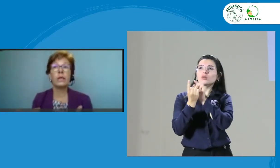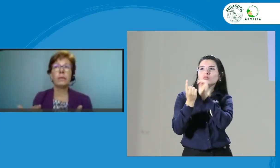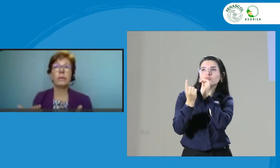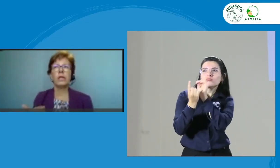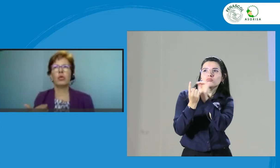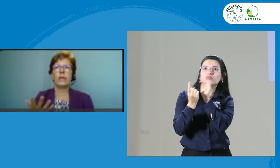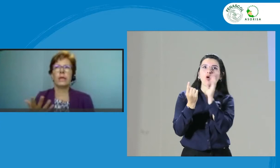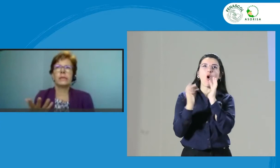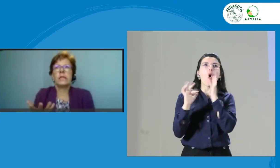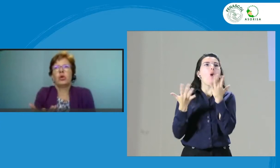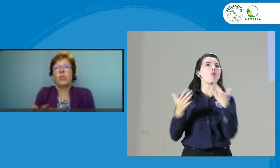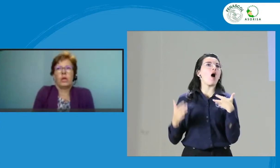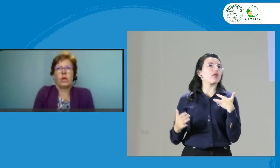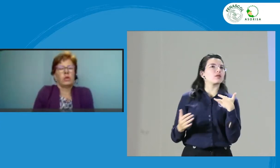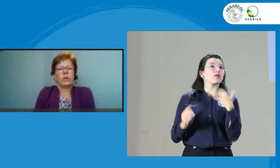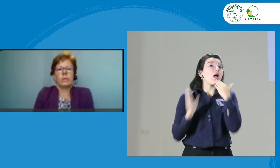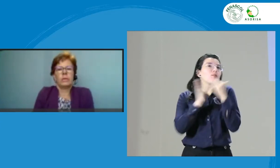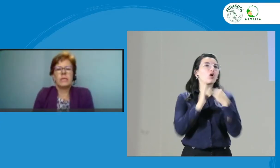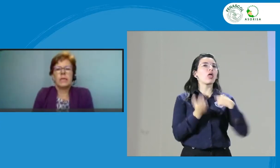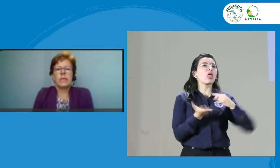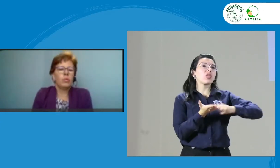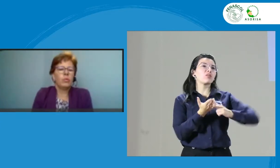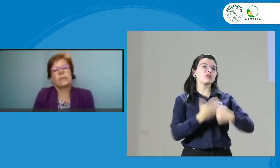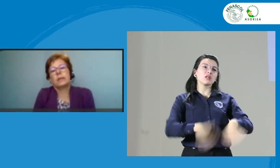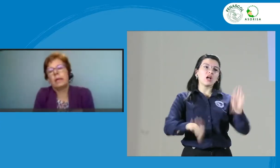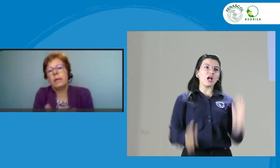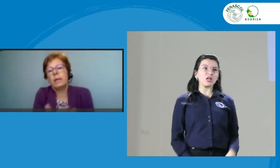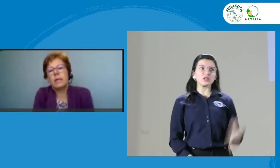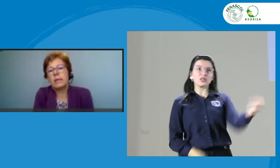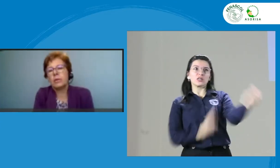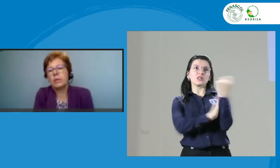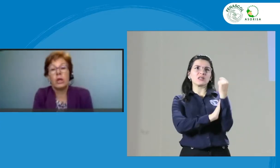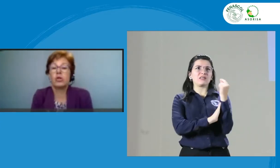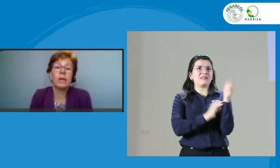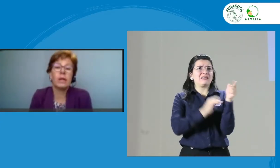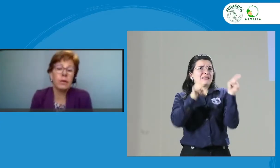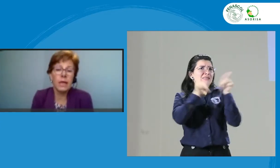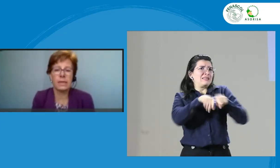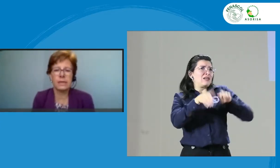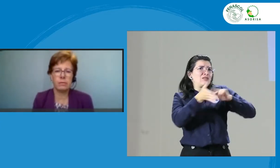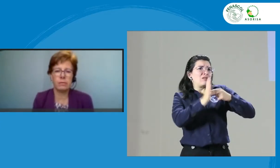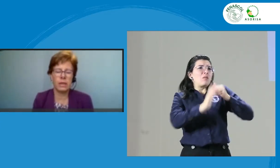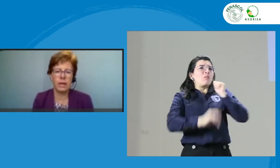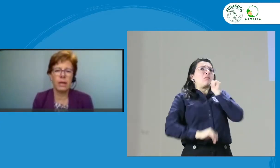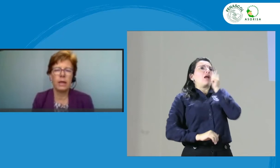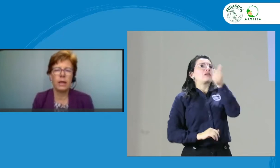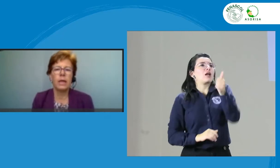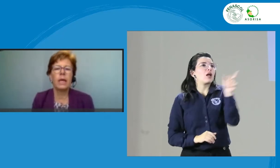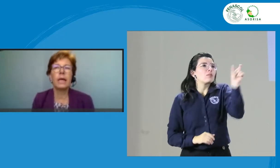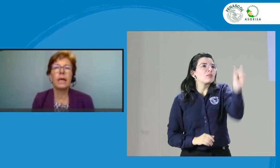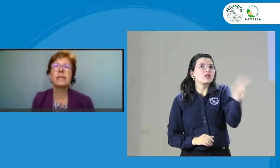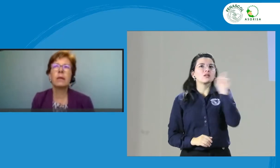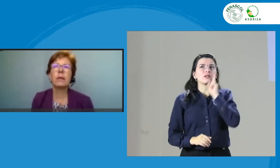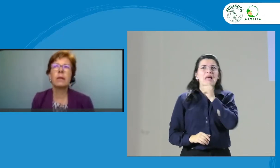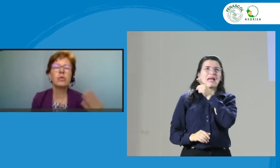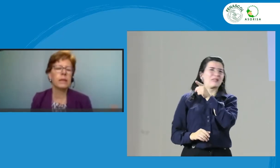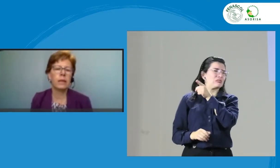intérprete yo me siento molesto porque me dicen algo, pues el día de mañana esa persona no se va atrever a decirme nada. Aquí estamos para trabajar